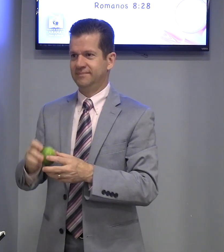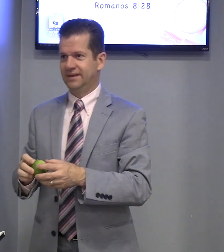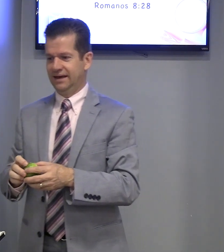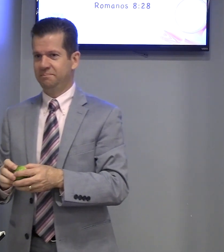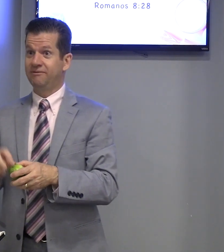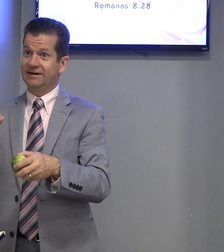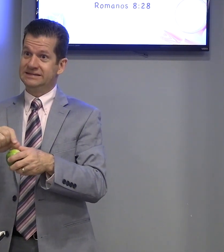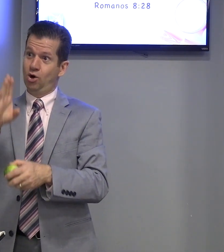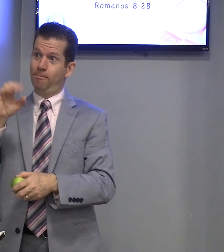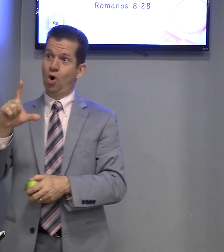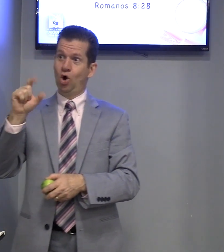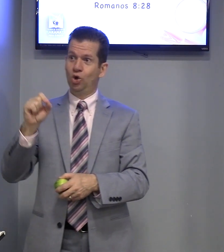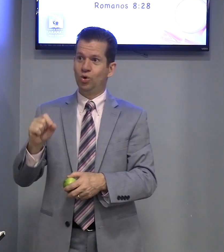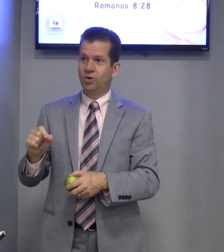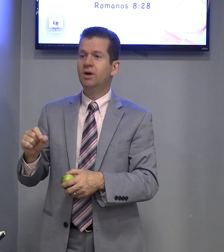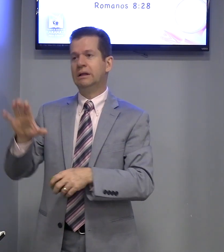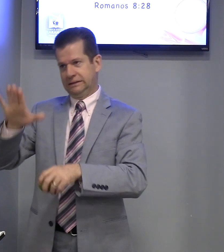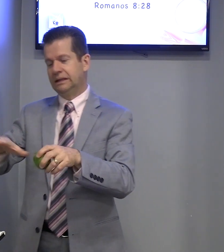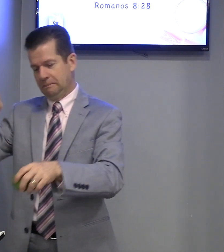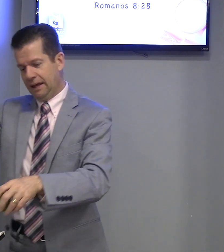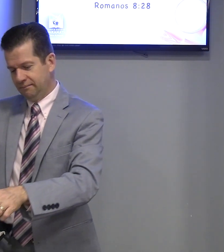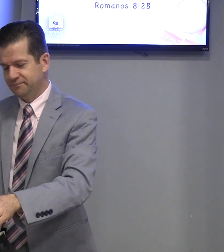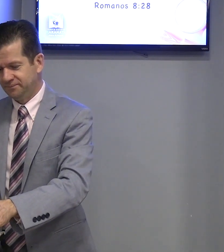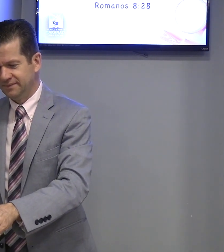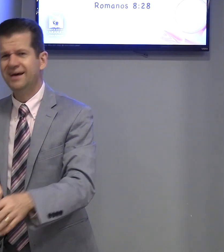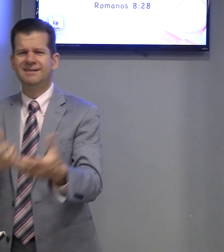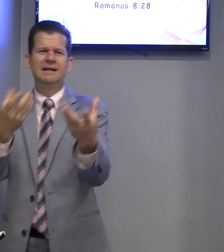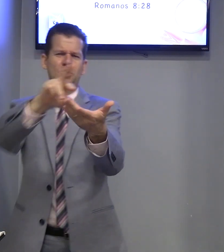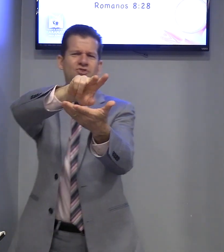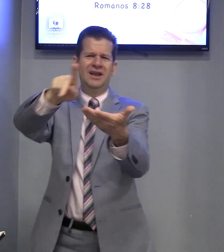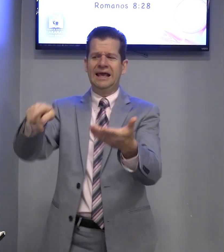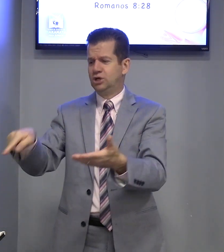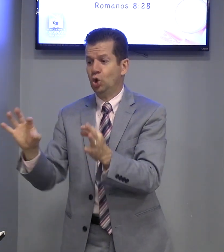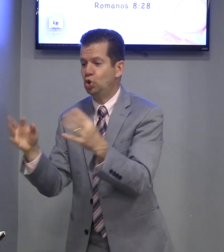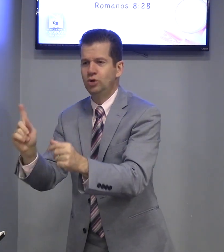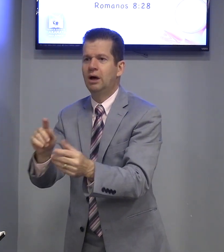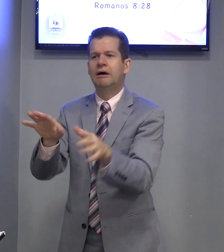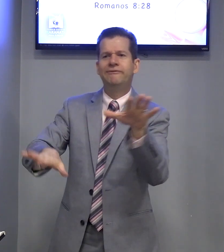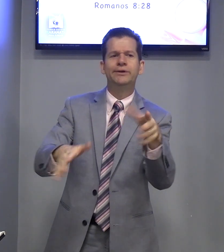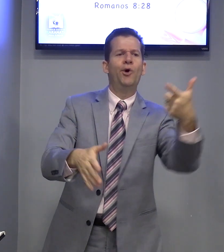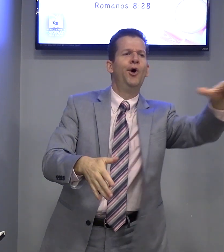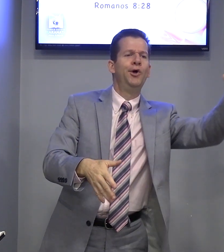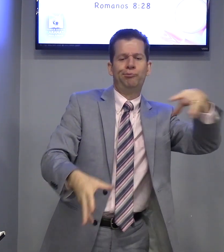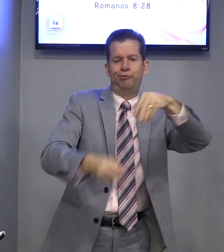É, para fazer o rolo. Também. Mas, muito diferente. Tudo não. O...